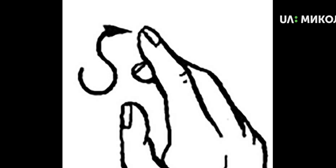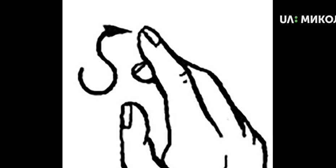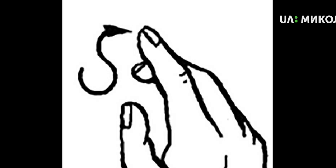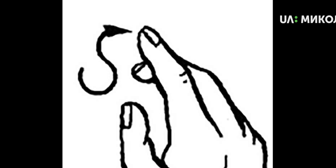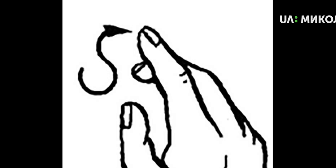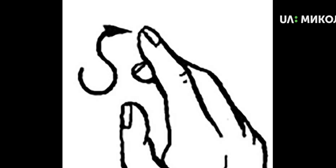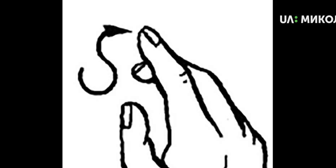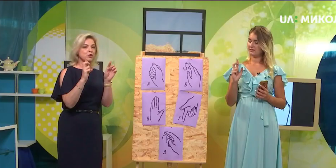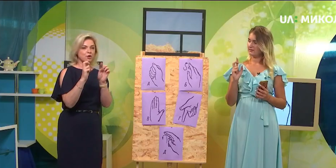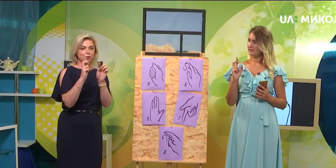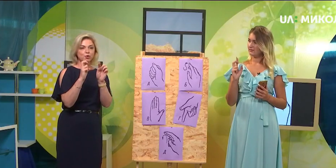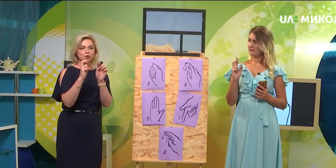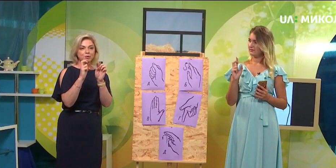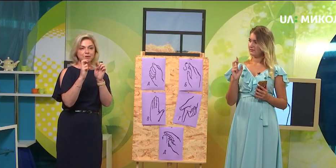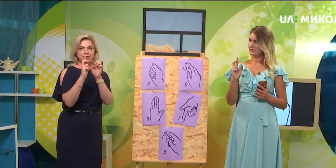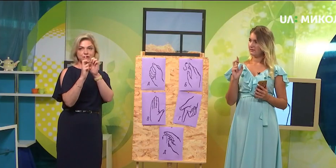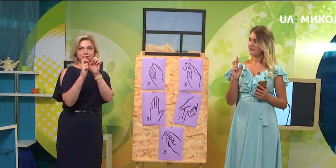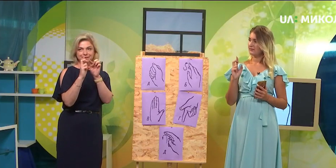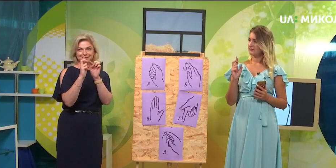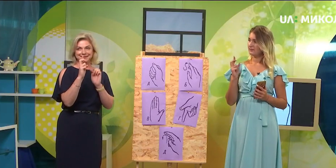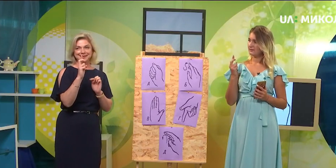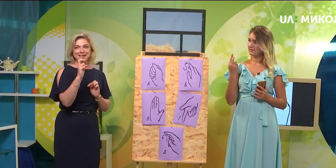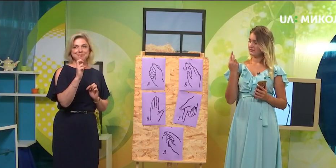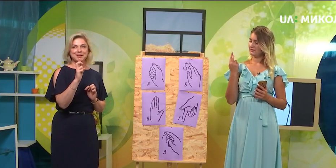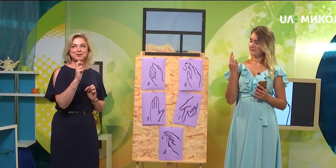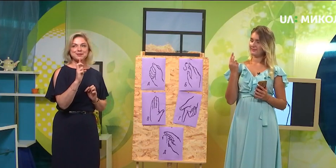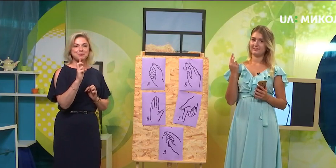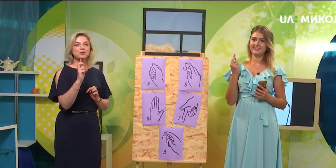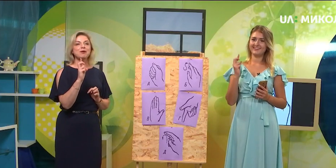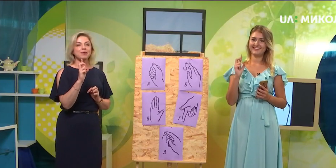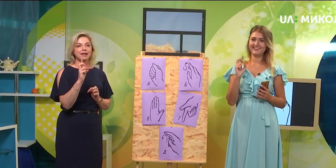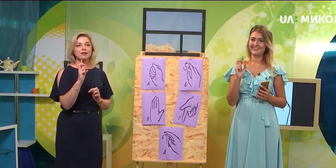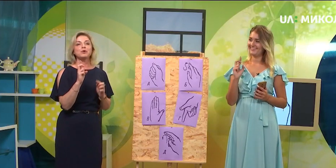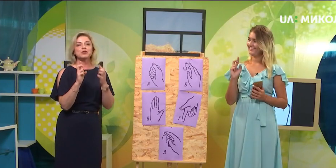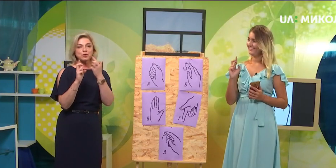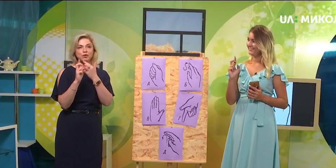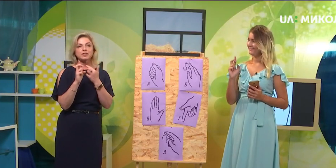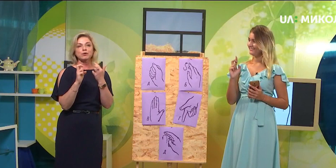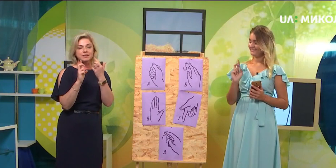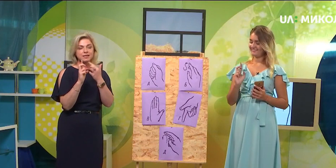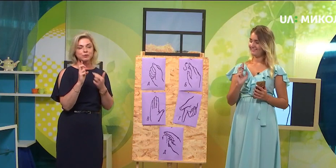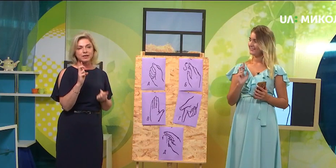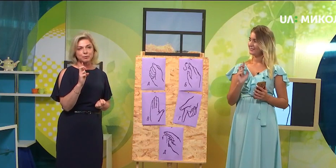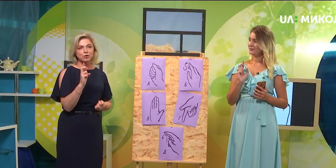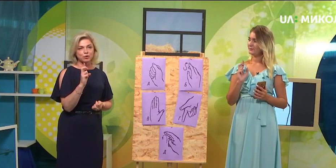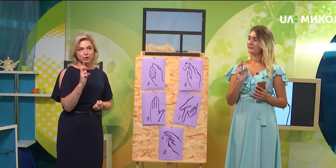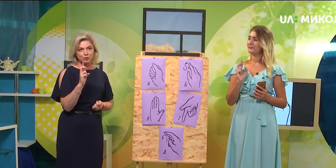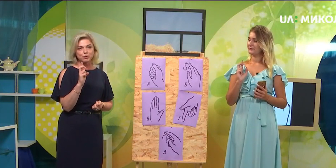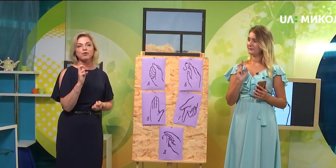ми малюємо букву «Б», бачите, показується буква «Б». Обов'язково, артикуляційно ми її проговорюємо, буква